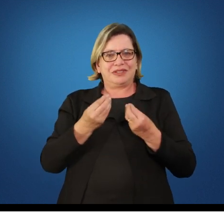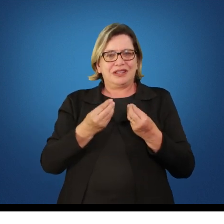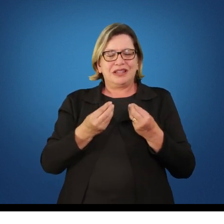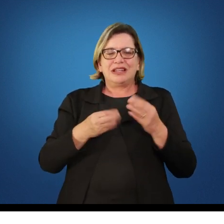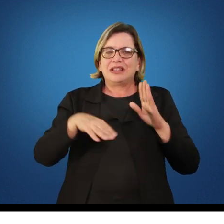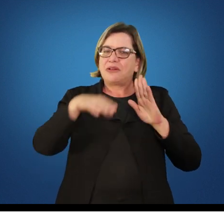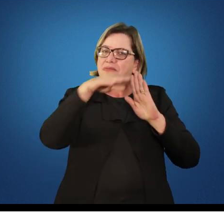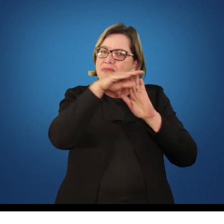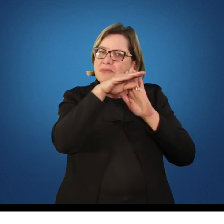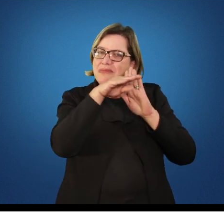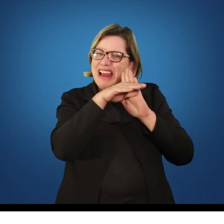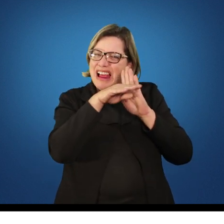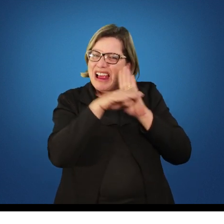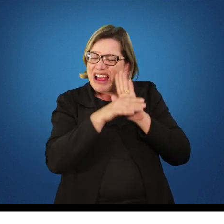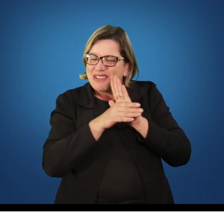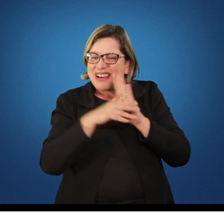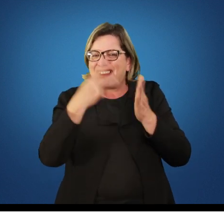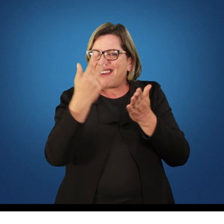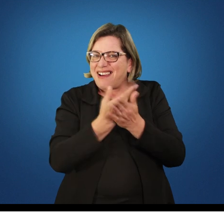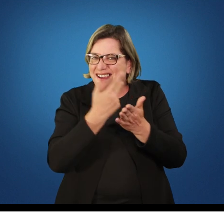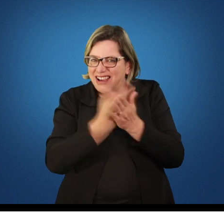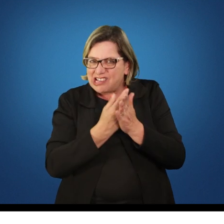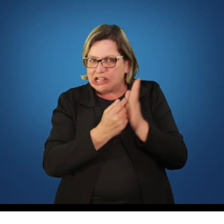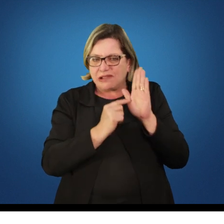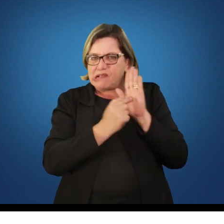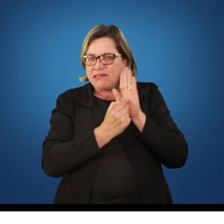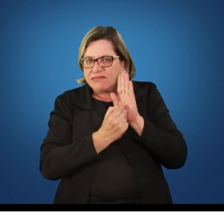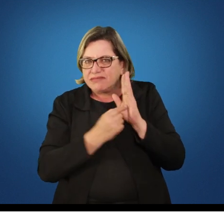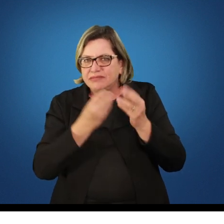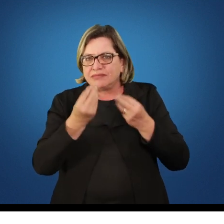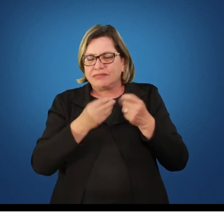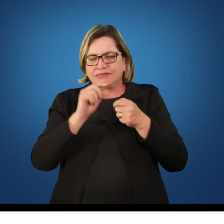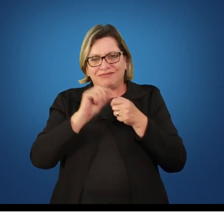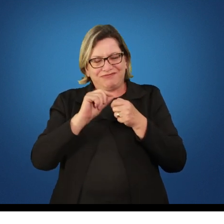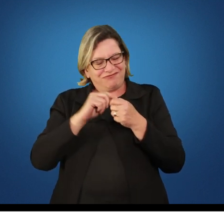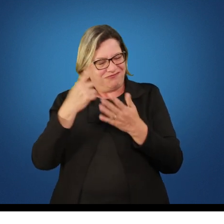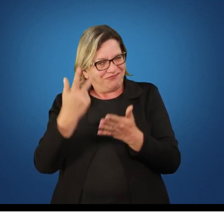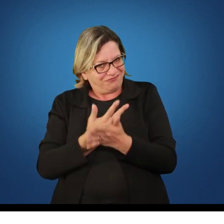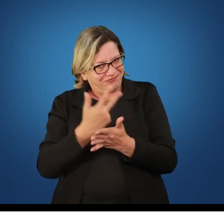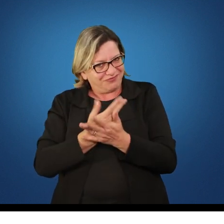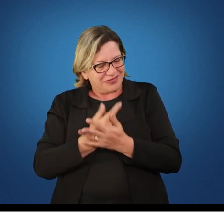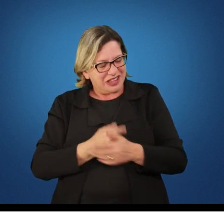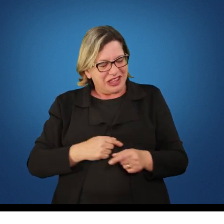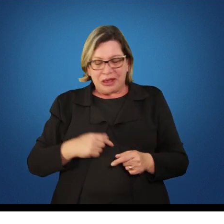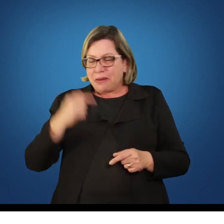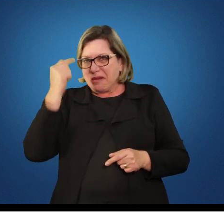mal elaborado, dentro de um programa mal feito, mal pensado, mal planejado.